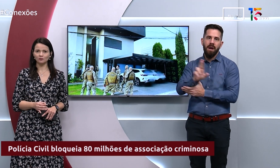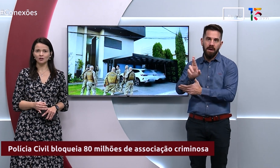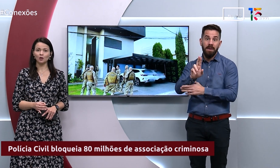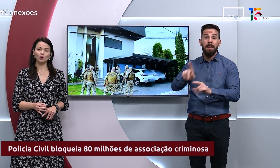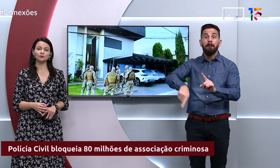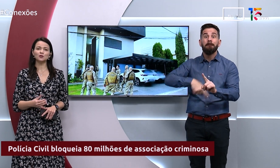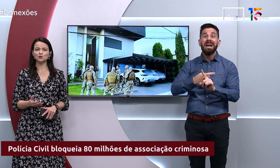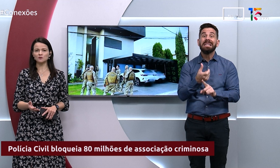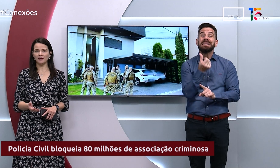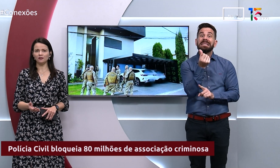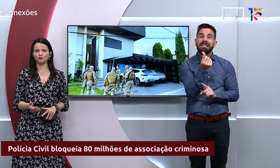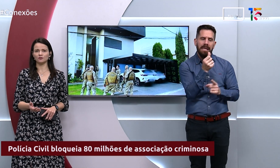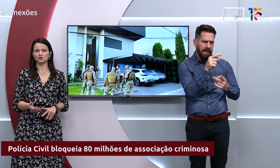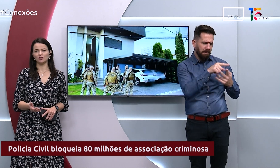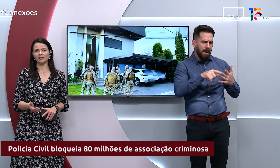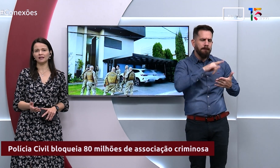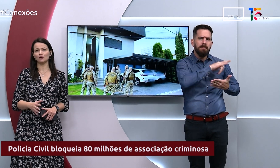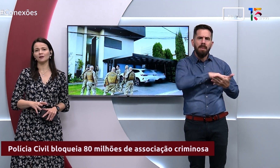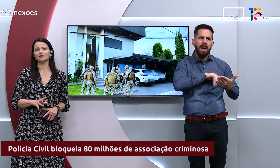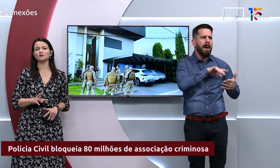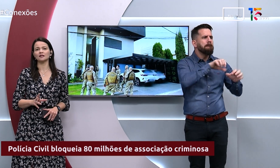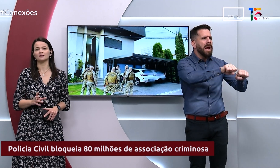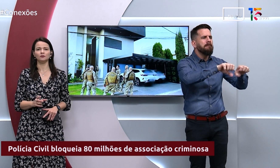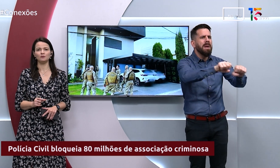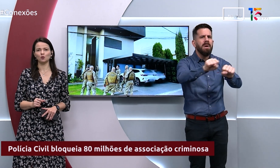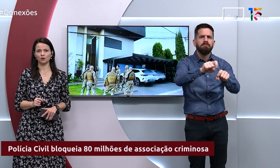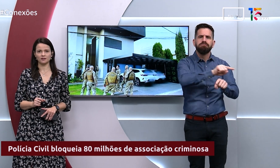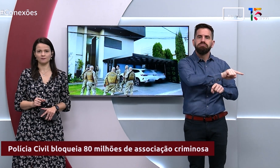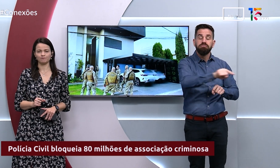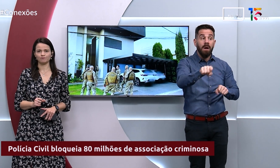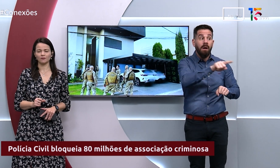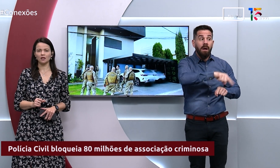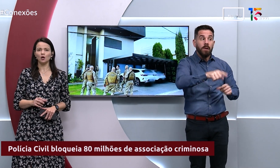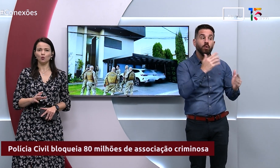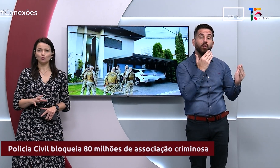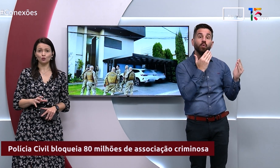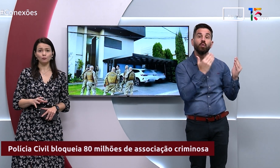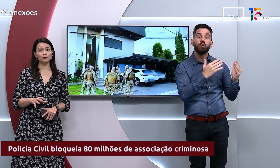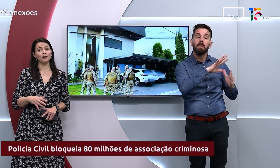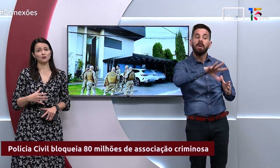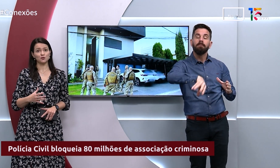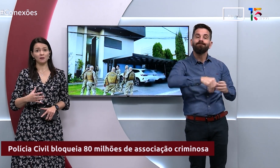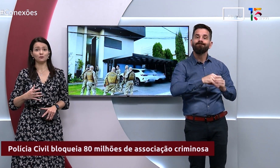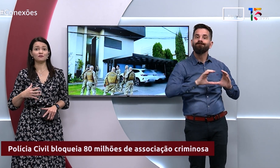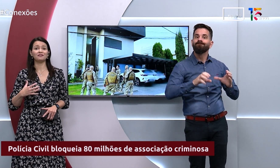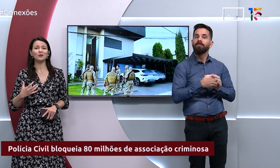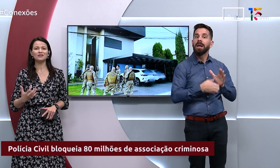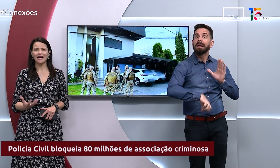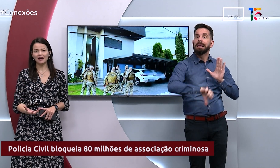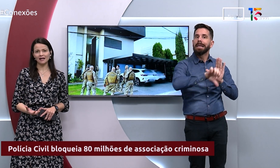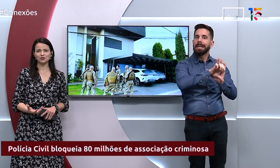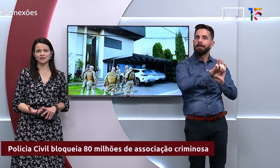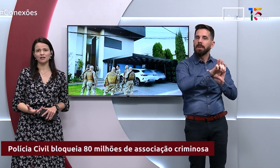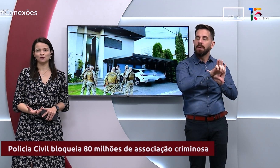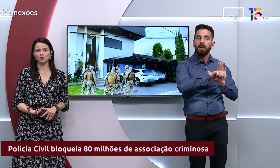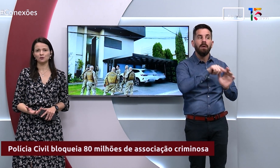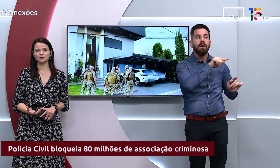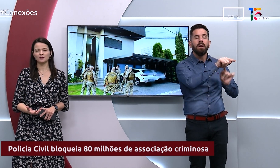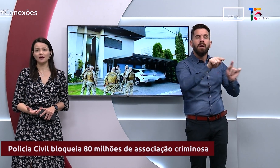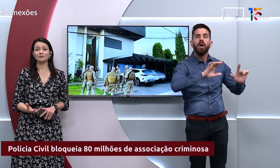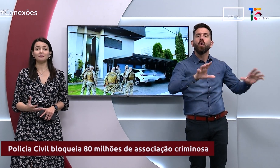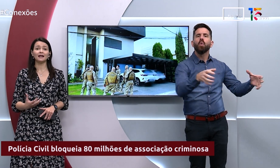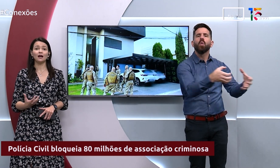prisão contra suspeitos de integrar uma associação criminosa. O grupo é suspeito de fraudar caixas